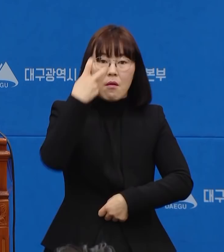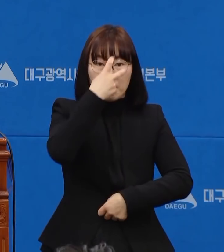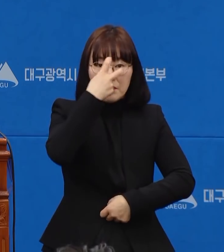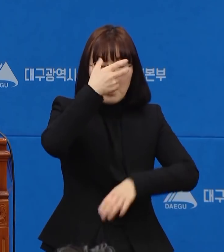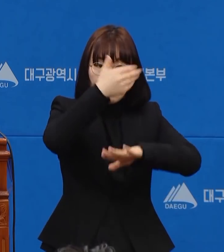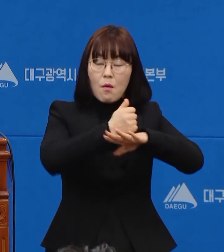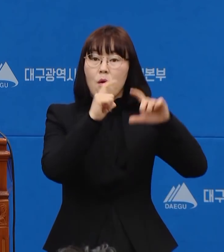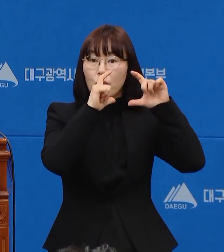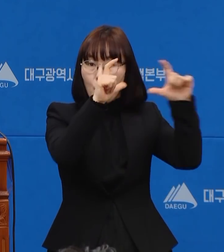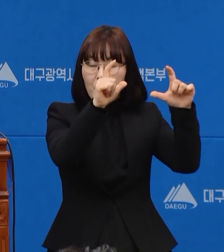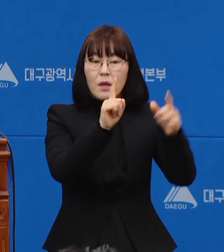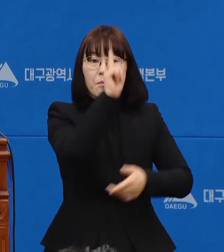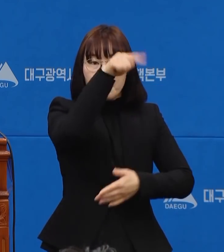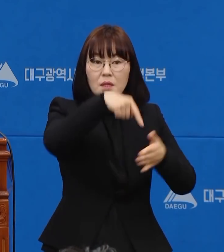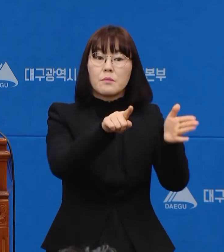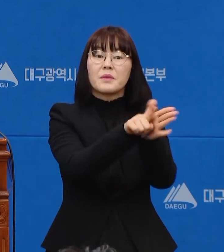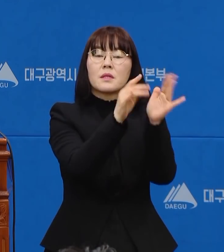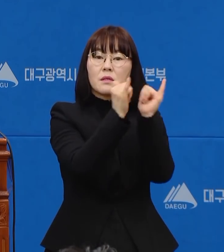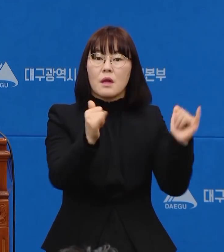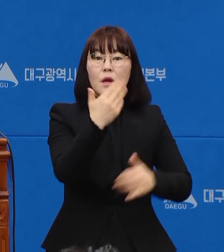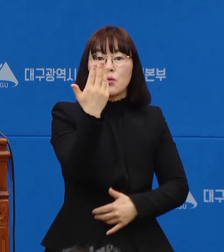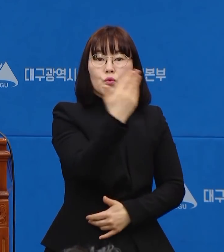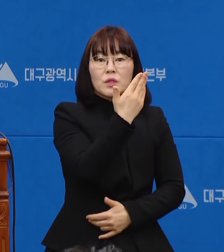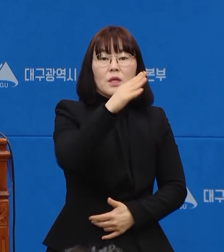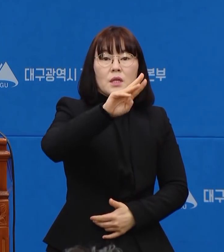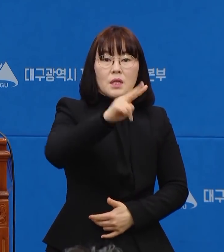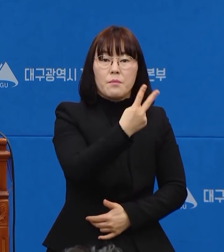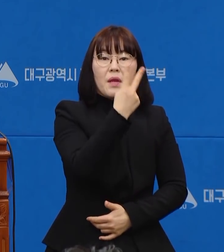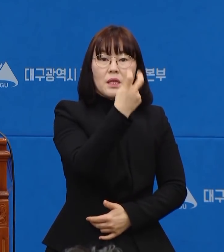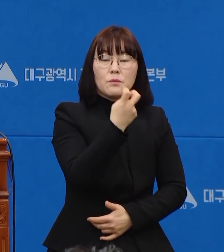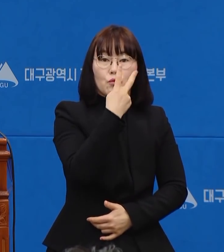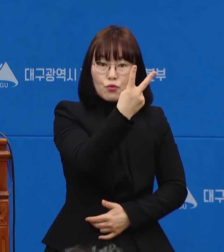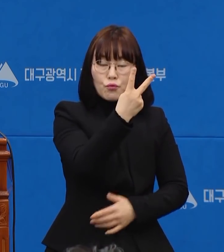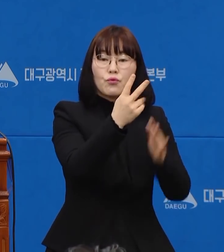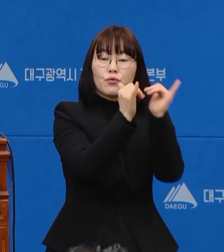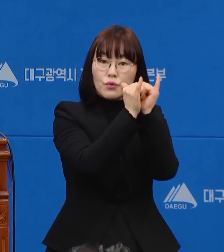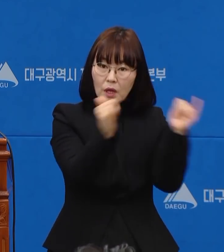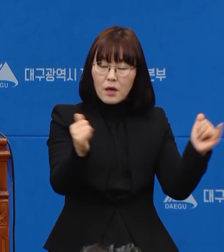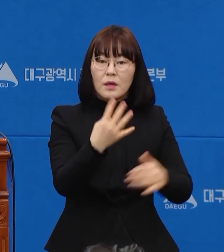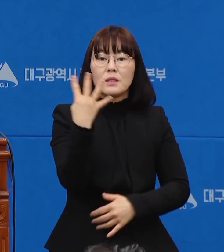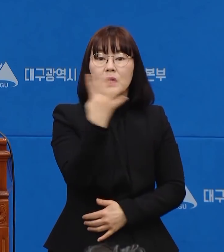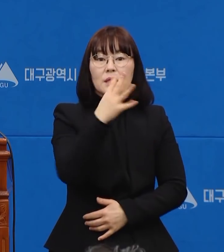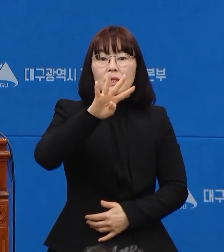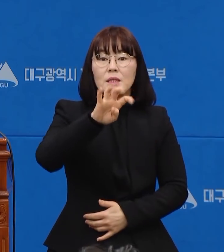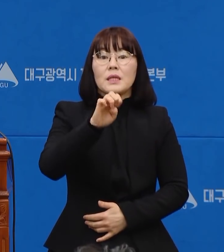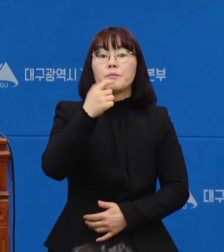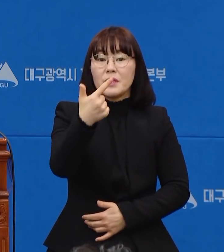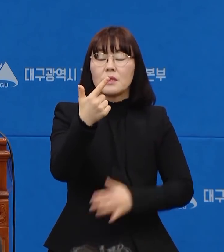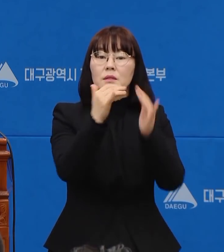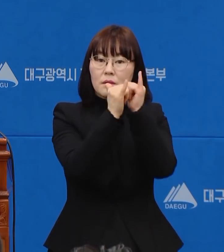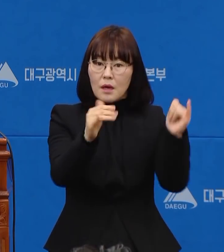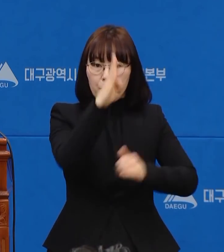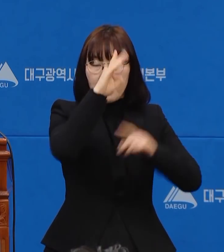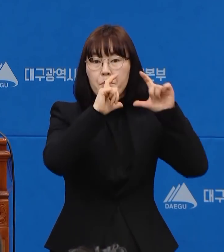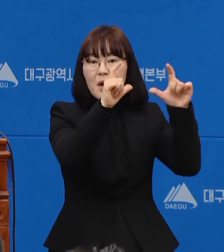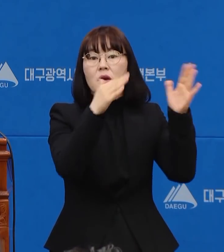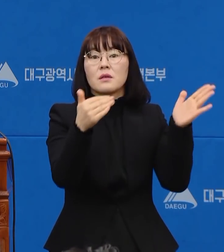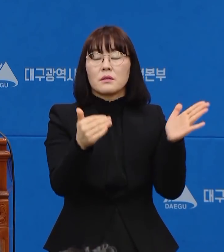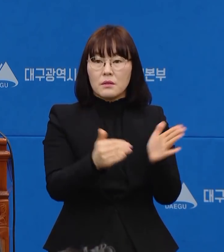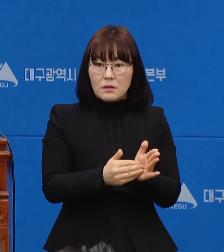통보된 신천지 교인 9,229명 중 4,046명이 확진을 받아